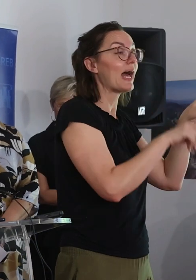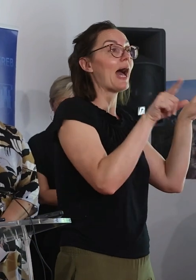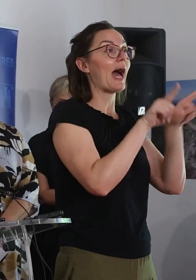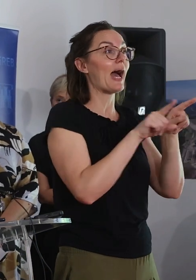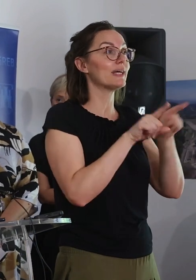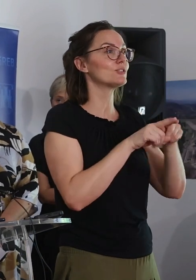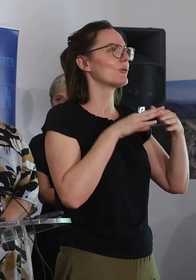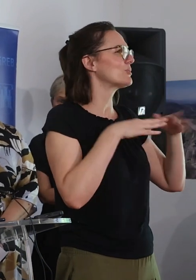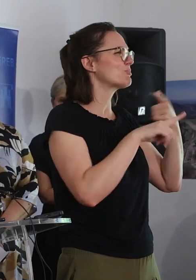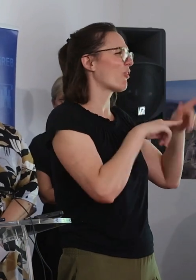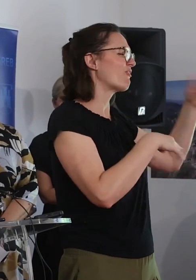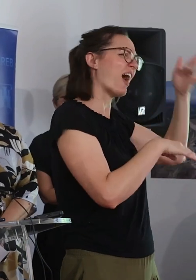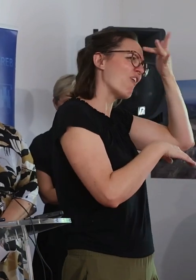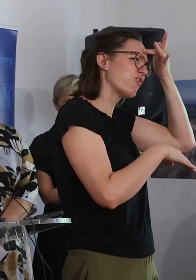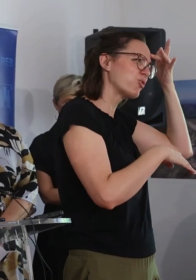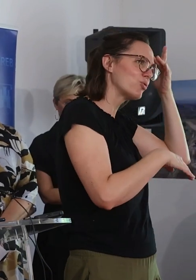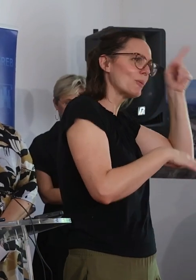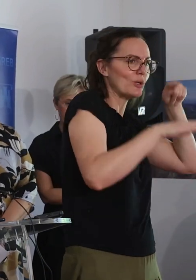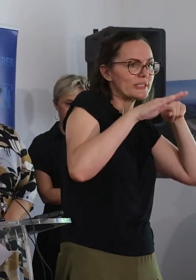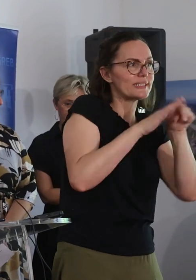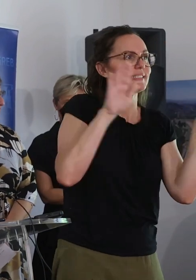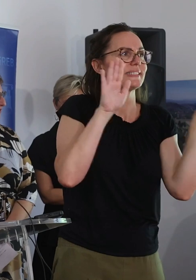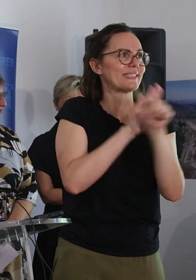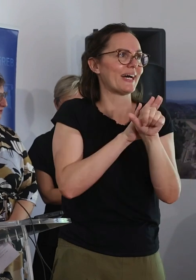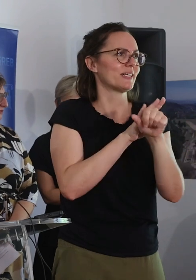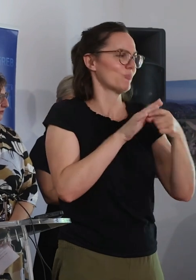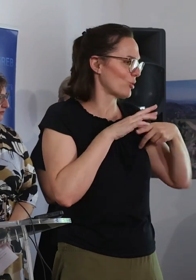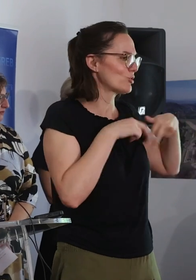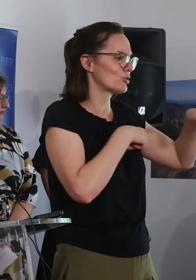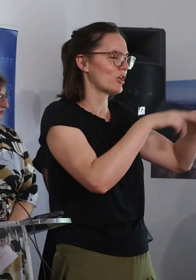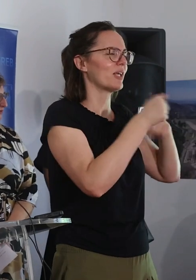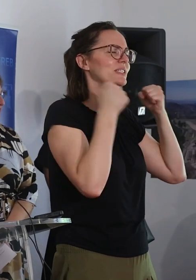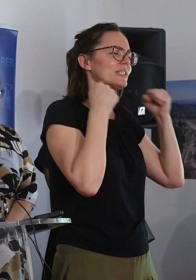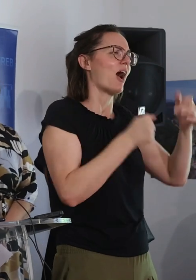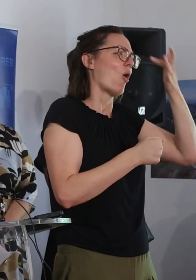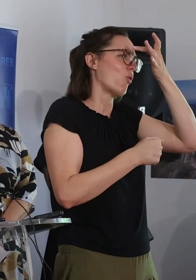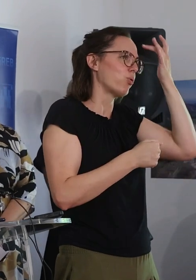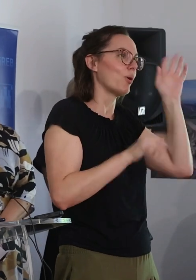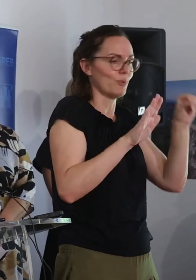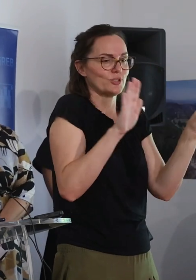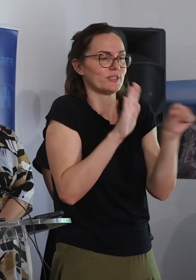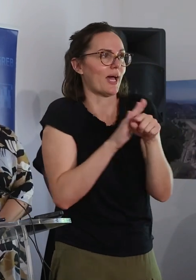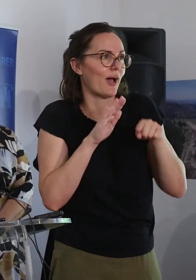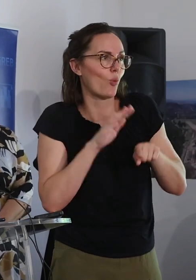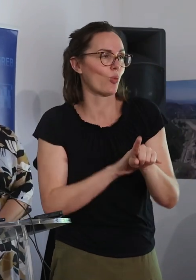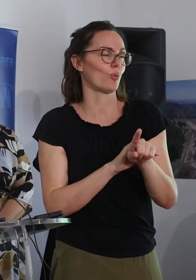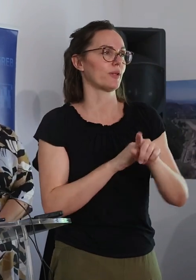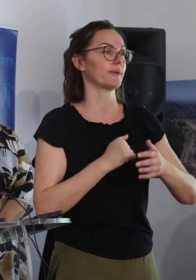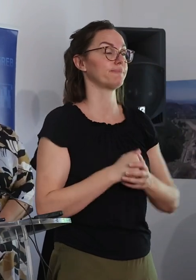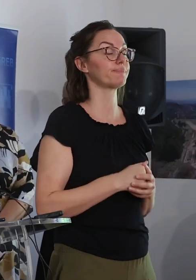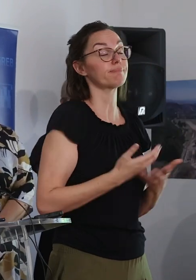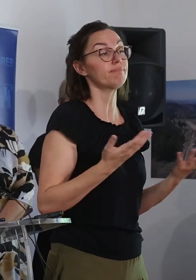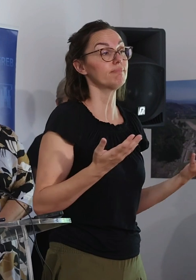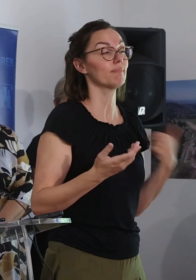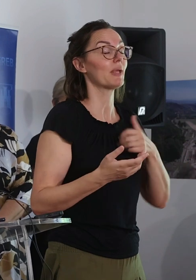i kako bi se mogli skloniti od vrućine kada prolaze ovako po gradu za vrijeme ovog topnijskog vala i udara. I u tom